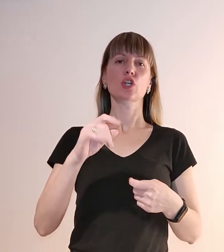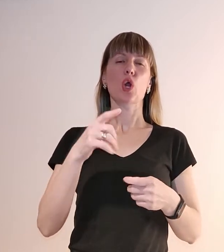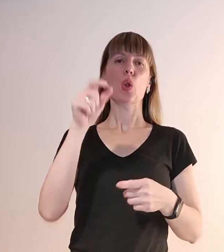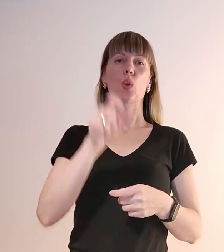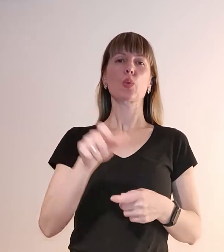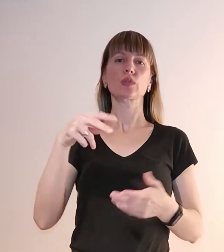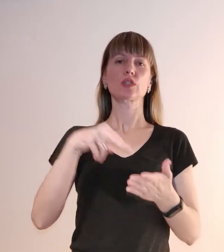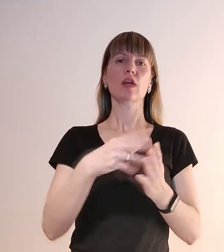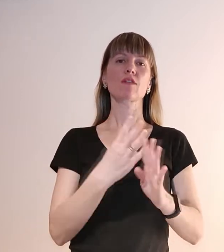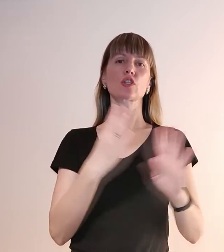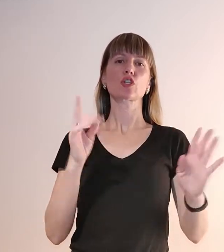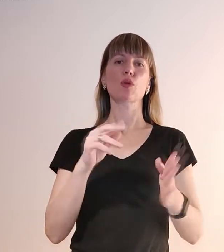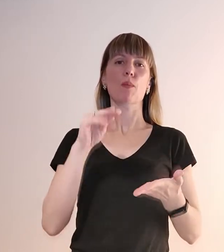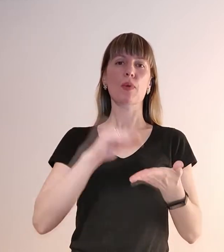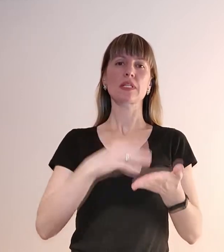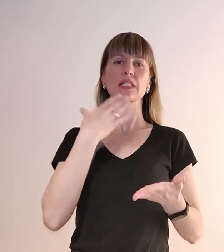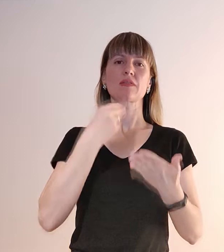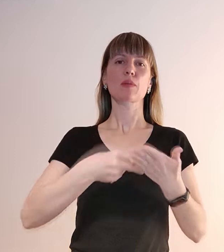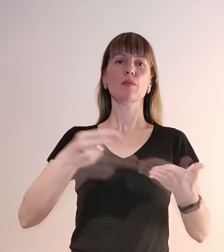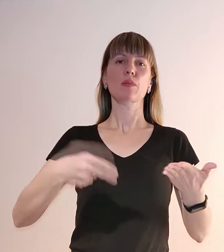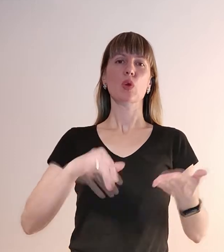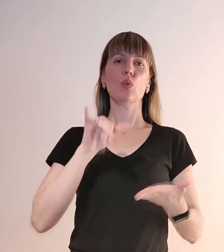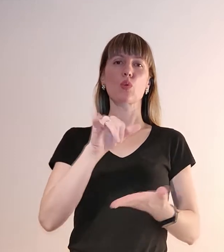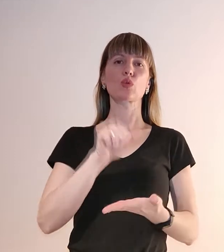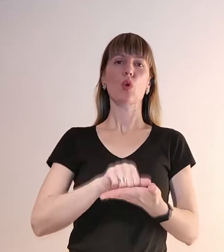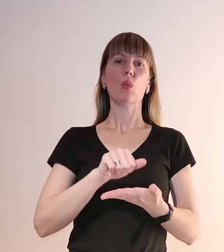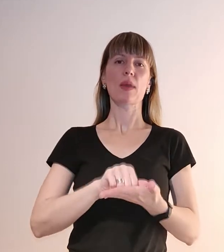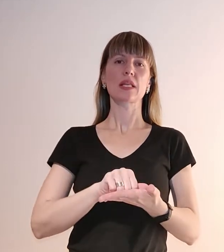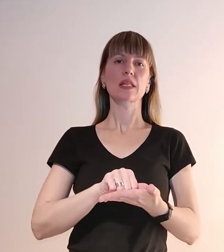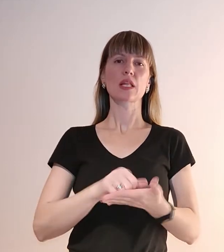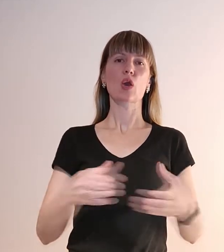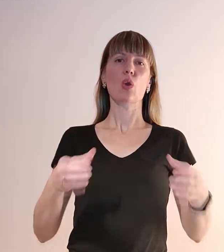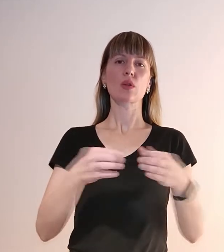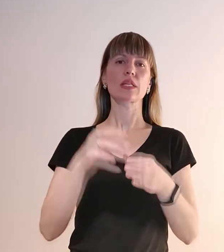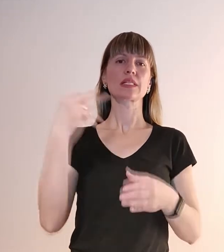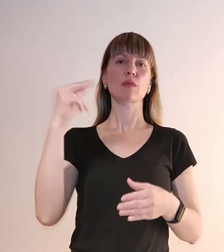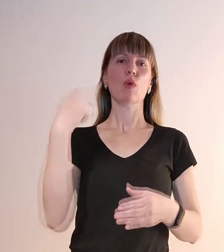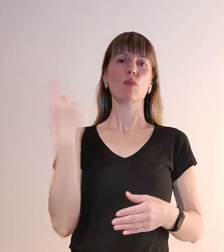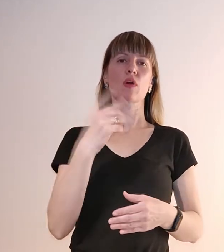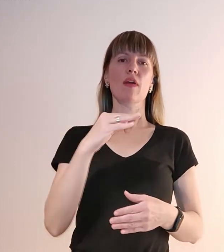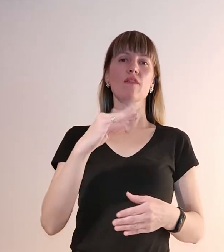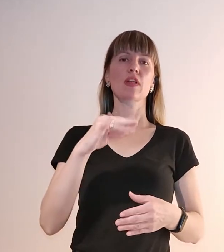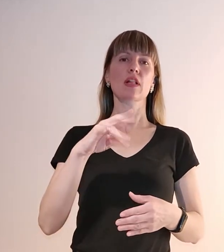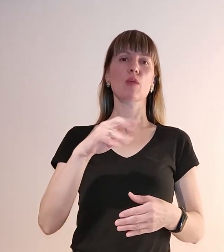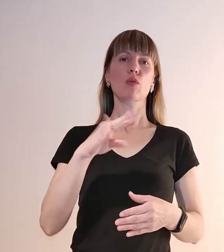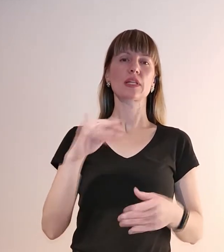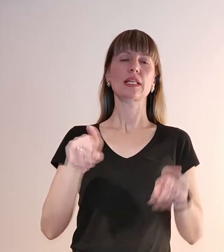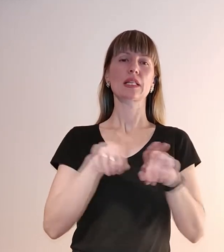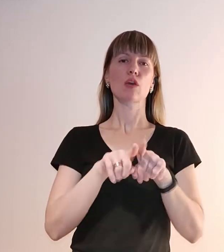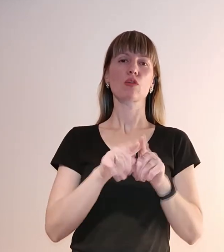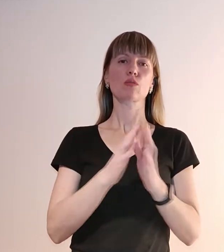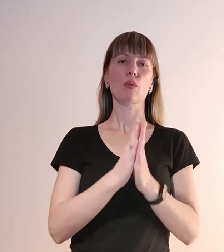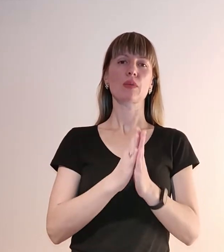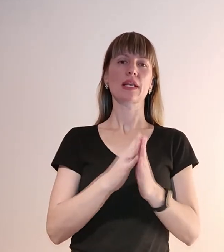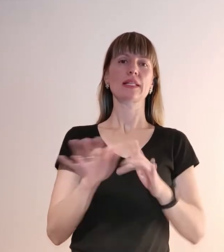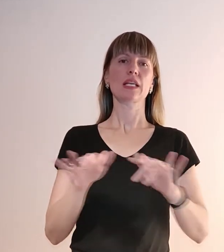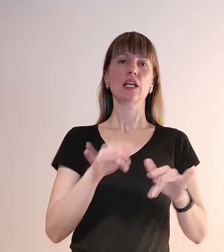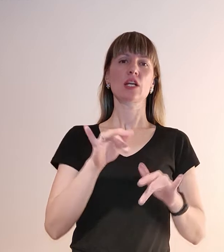аби поставити свій підпис у документі. Колектив Запоріжжь обласної філармонії також закликав діючим культури та мистецтва